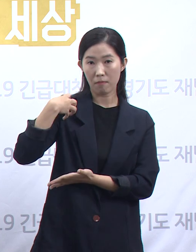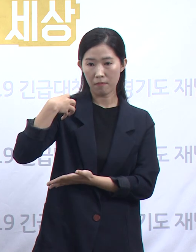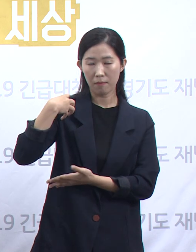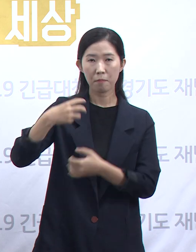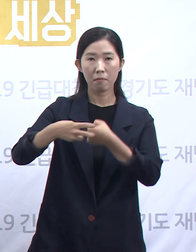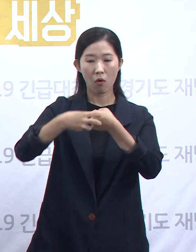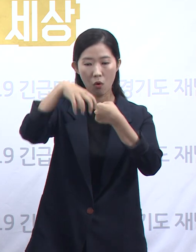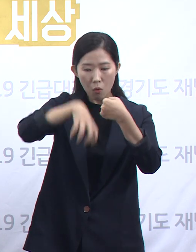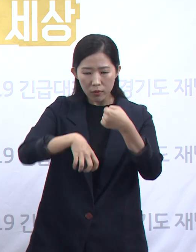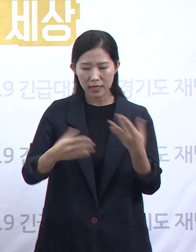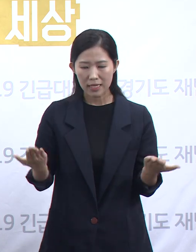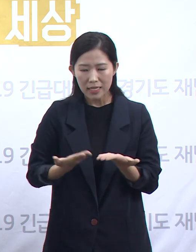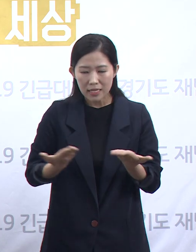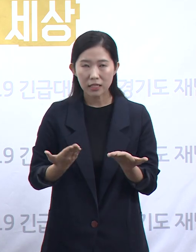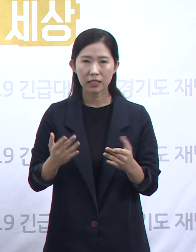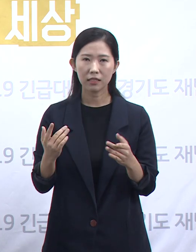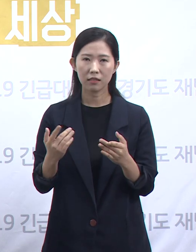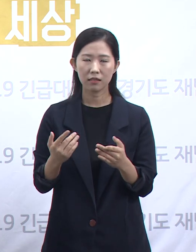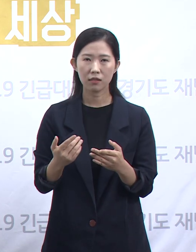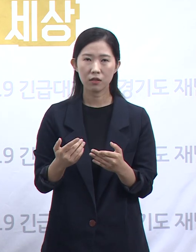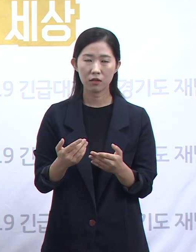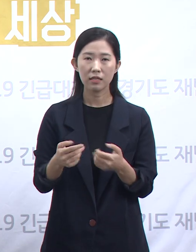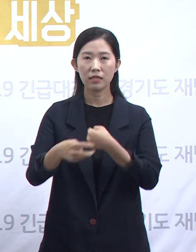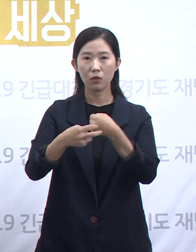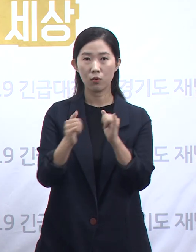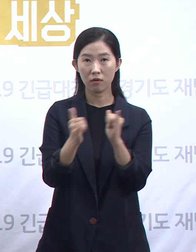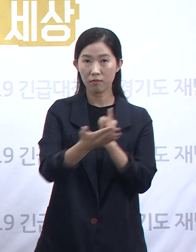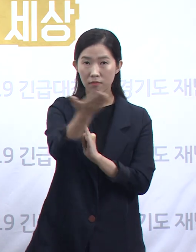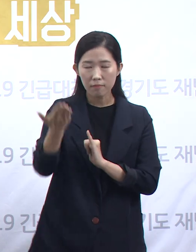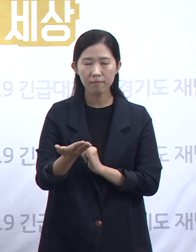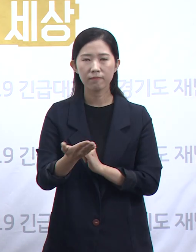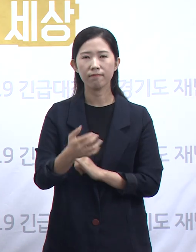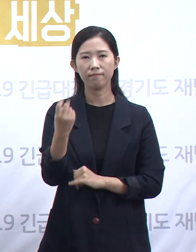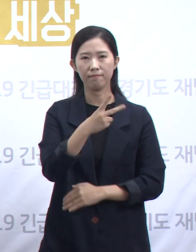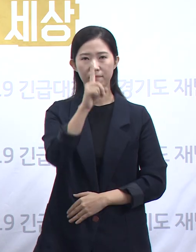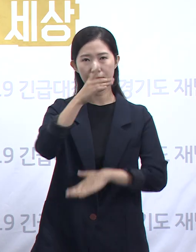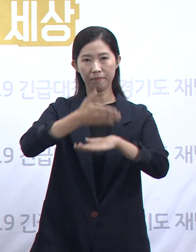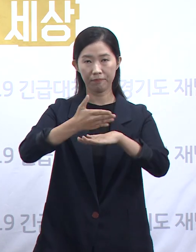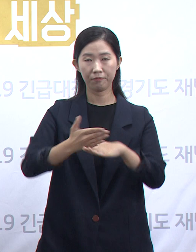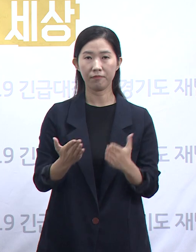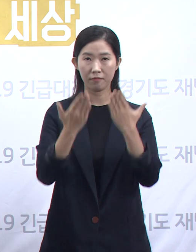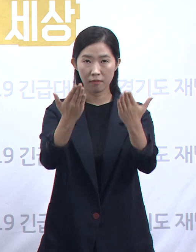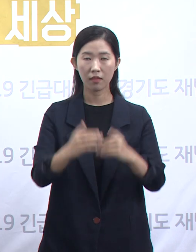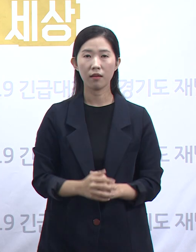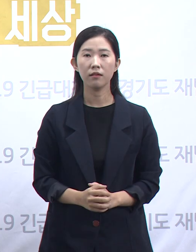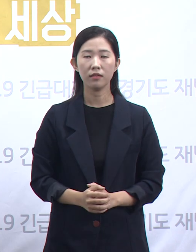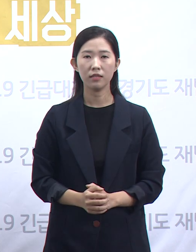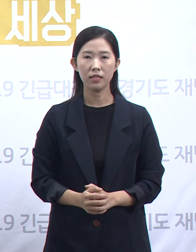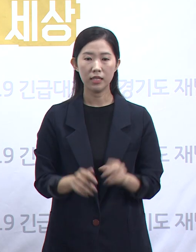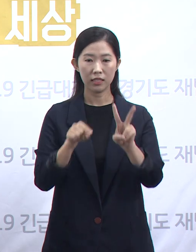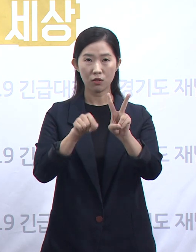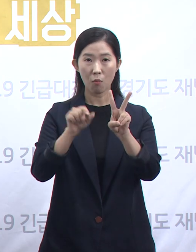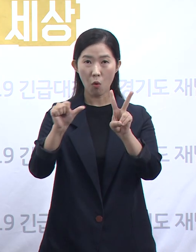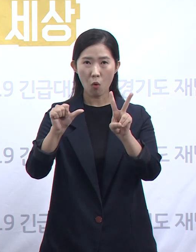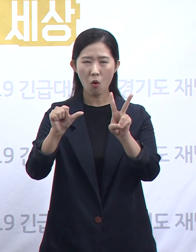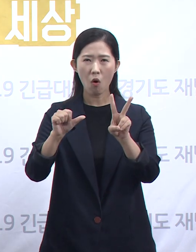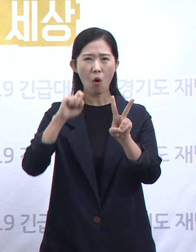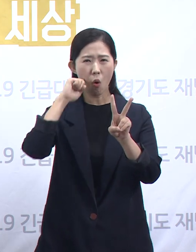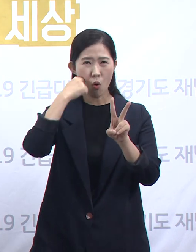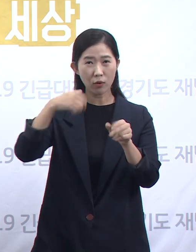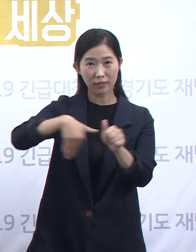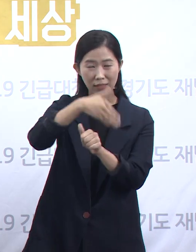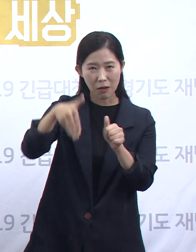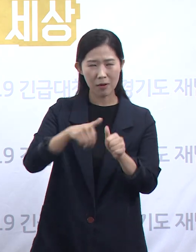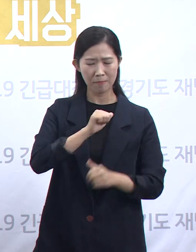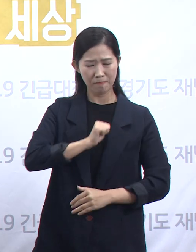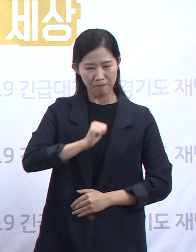감사드립니다. 거리 두기 2.5단계의 어려운 시기를 잘 인내해 주셨던 1370만 도민들께도